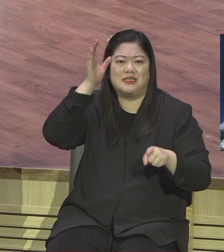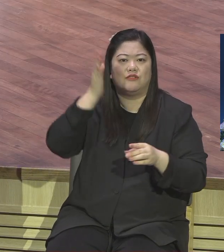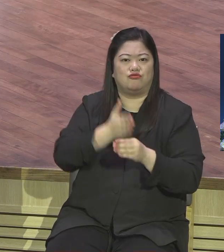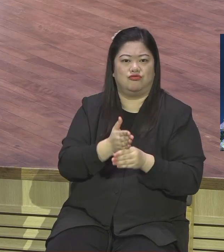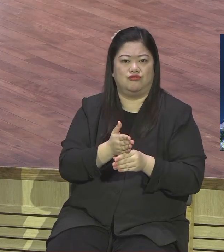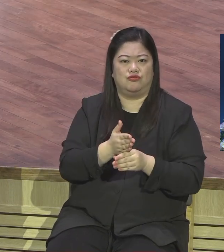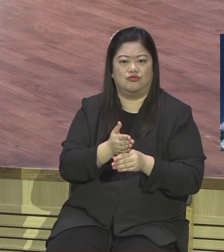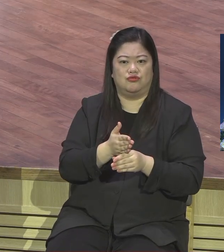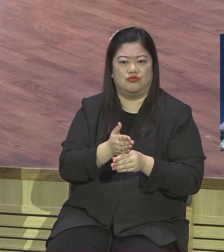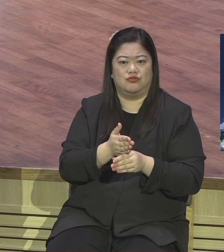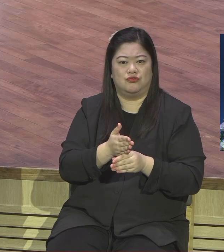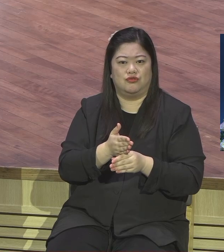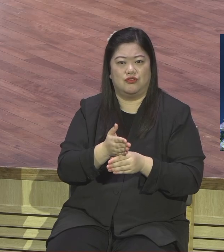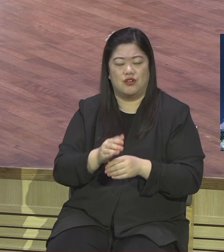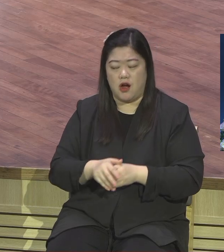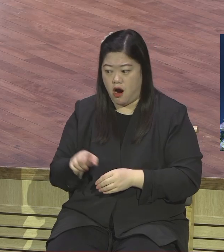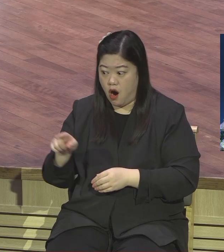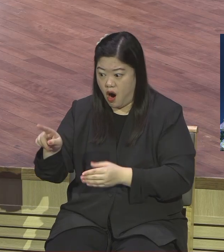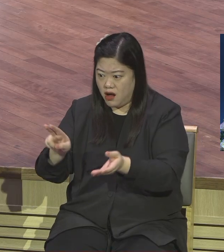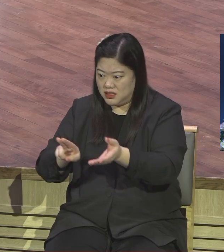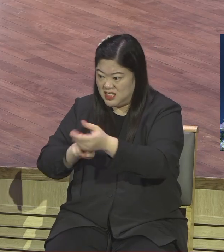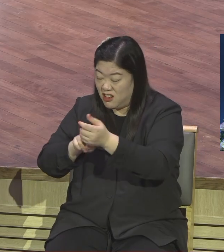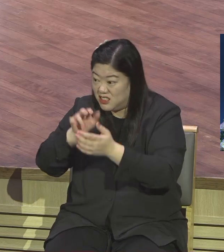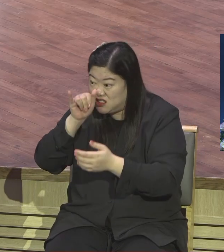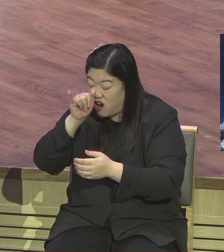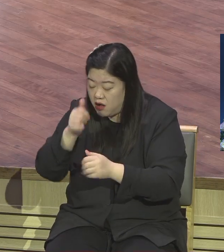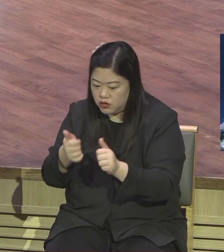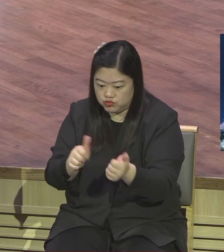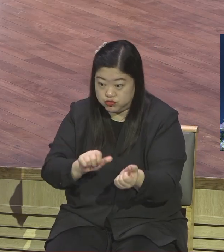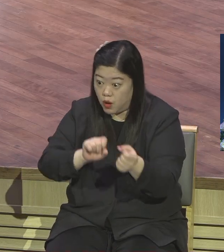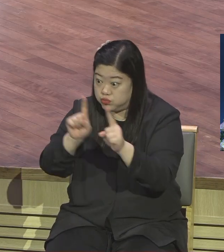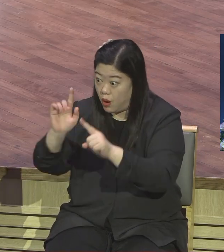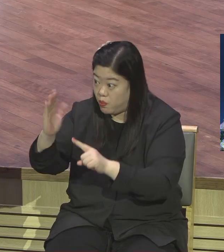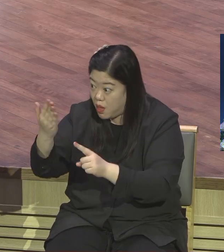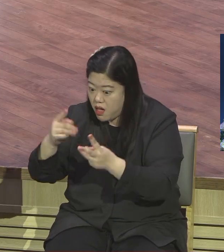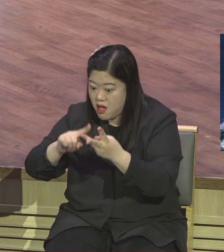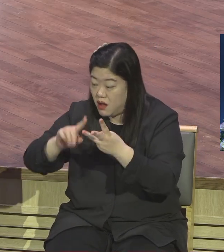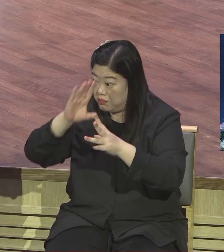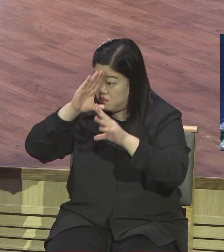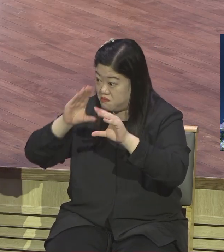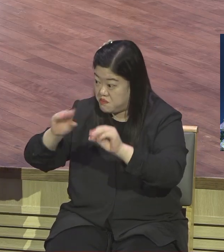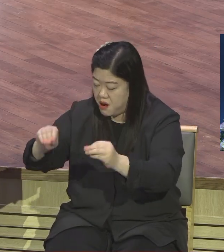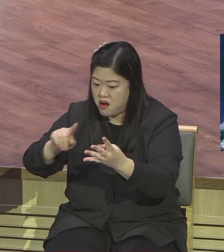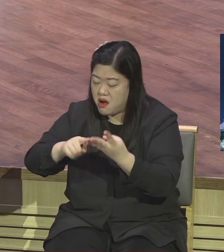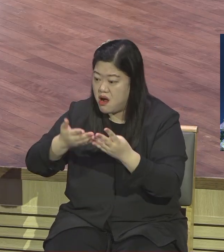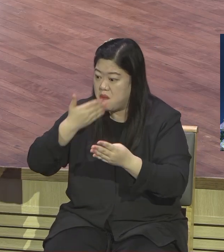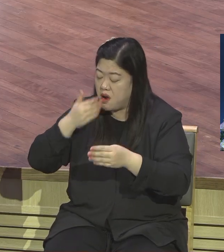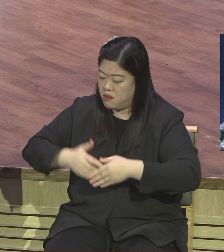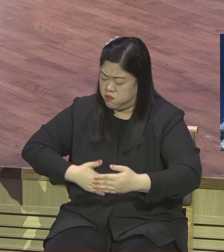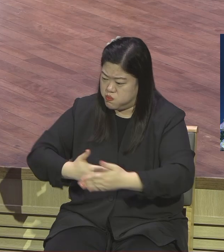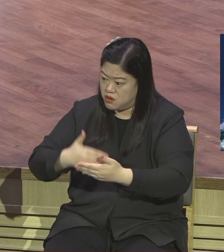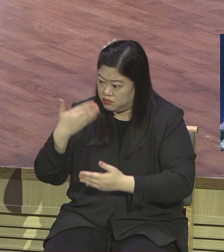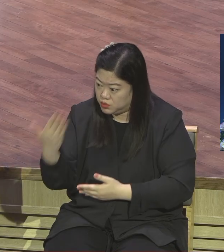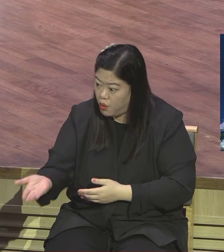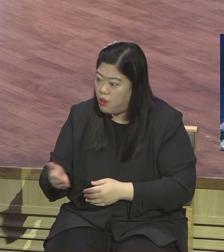전능하니까 죽은 자 살리지 병자를 치유하지 오병이 행하지 저분이 우리 왕이 되면